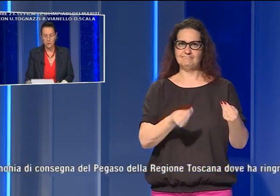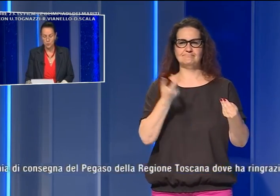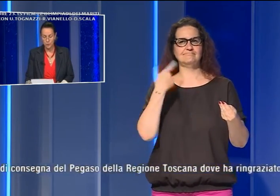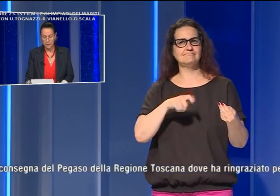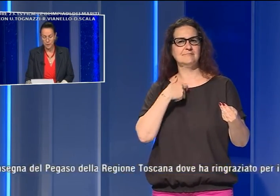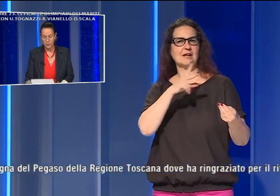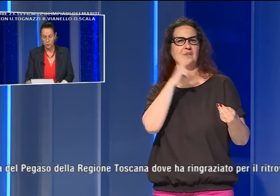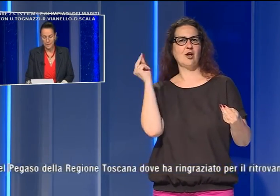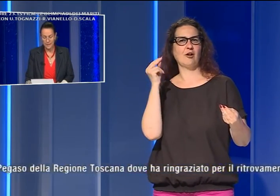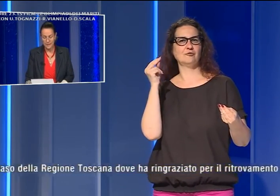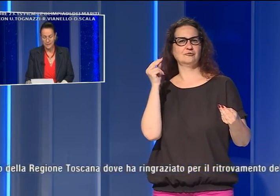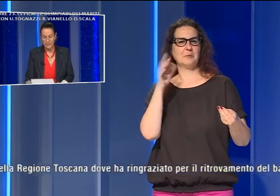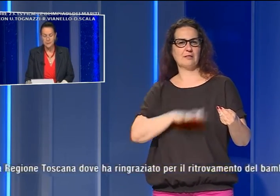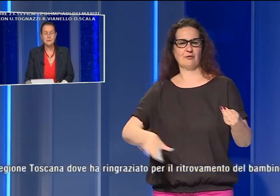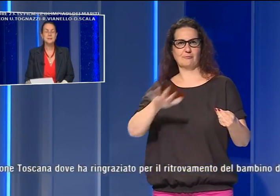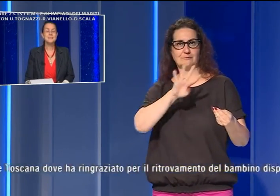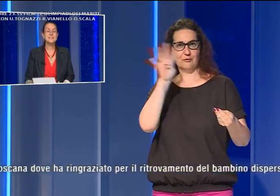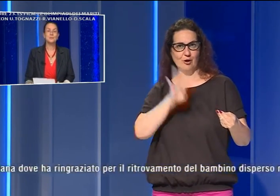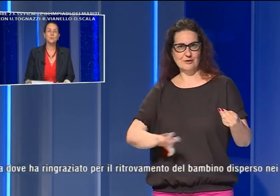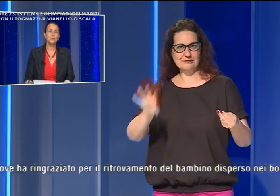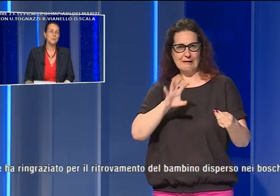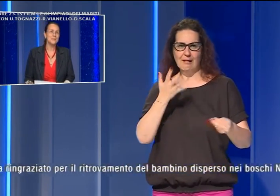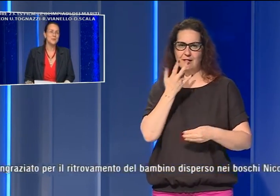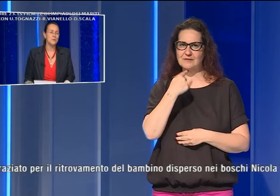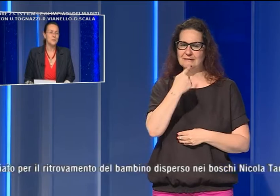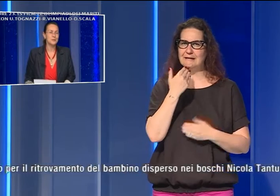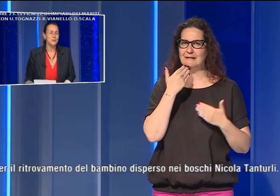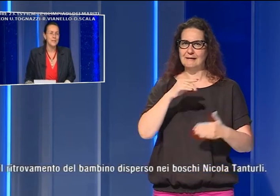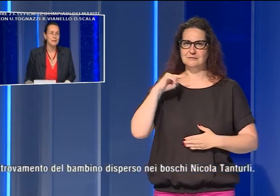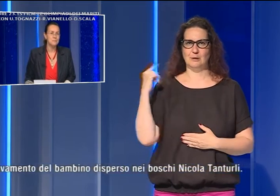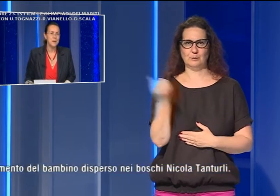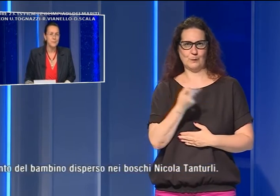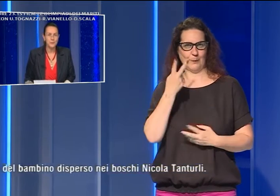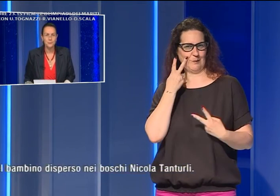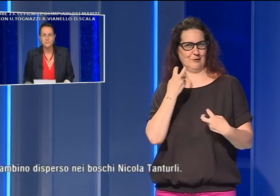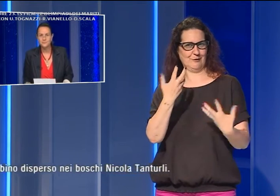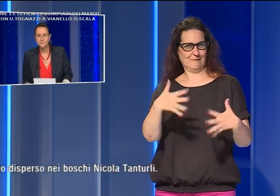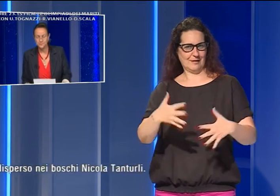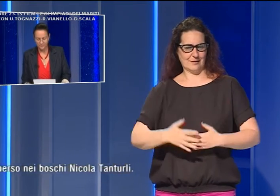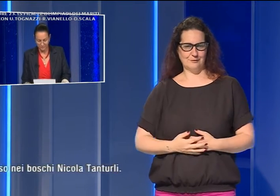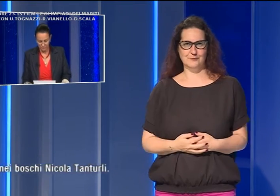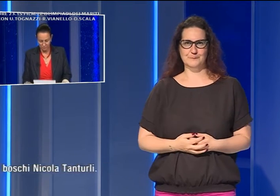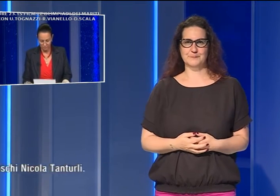regione toscana, ringraziando tutti per il ritrovamento del bambino.